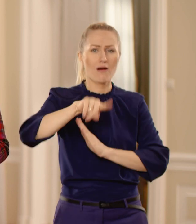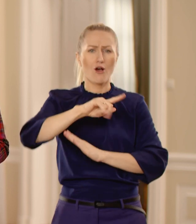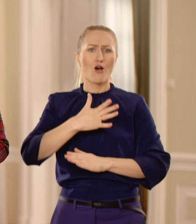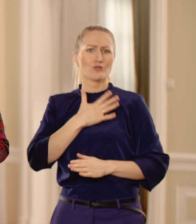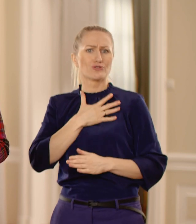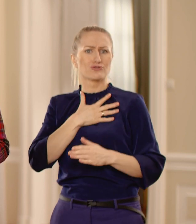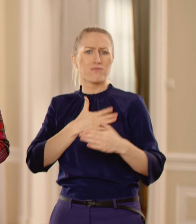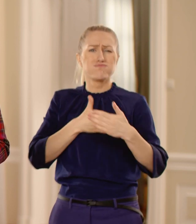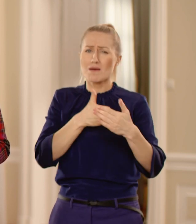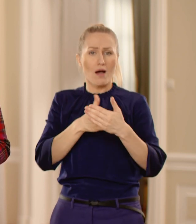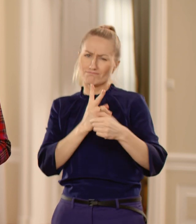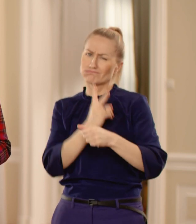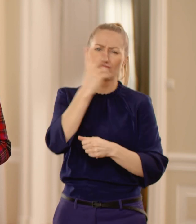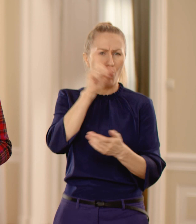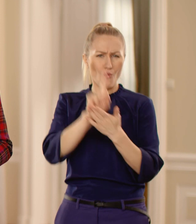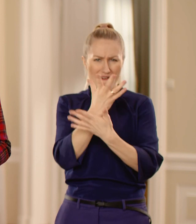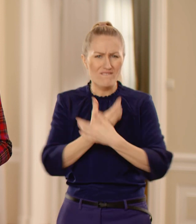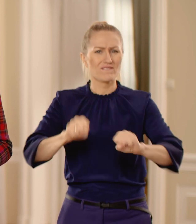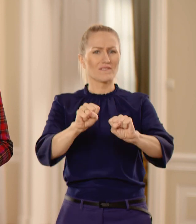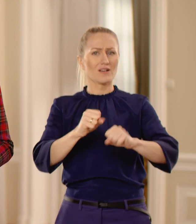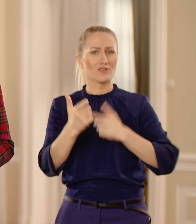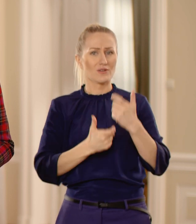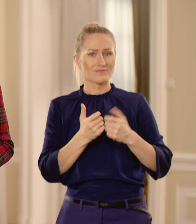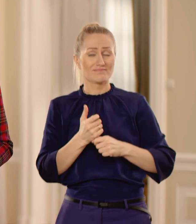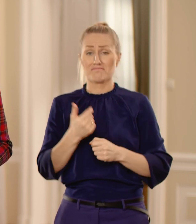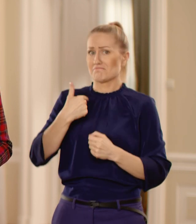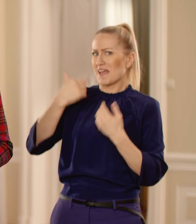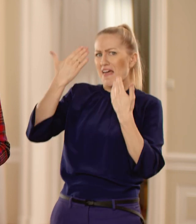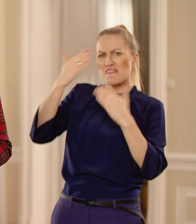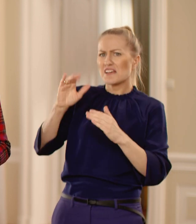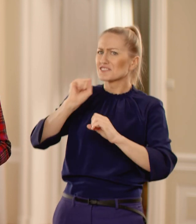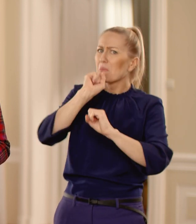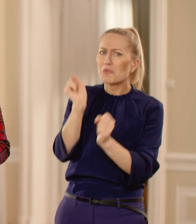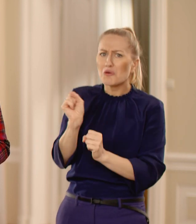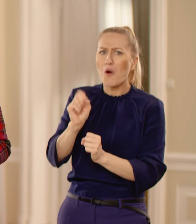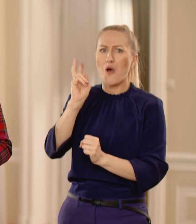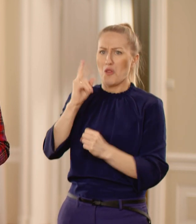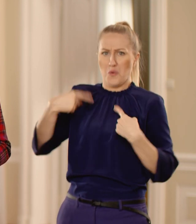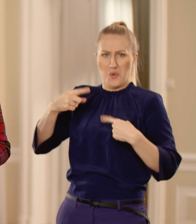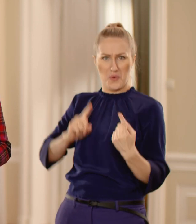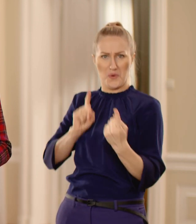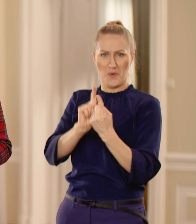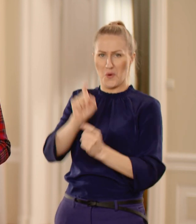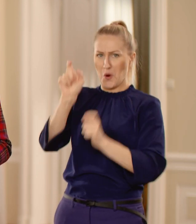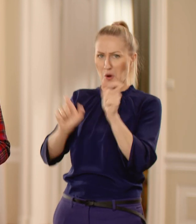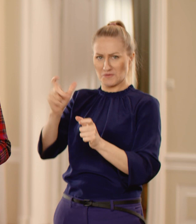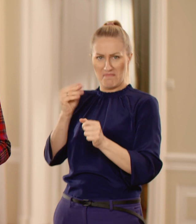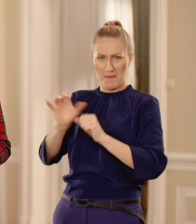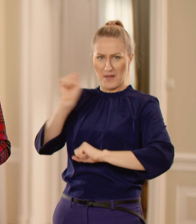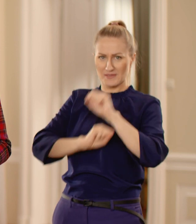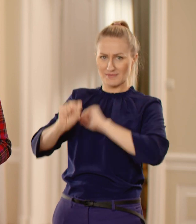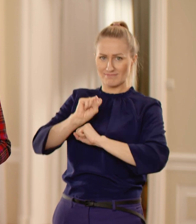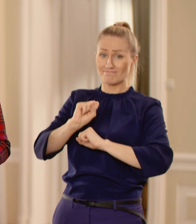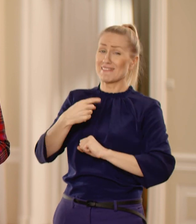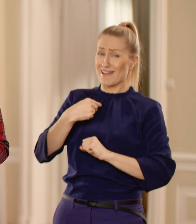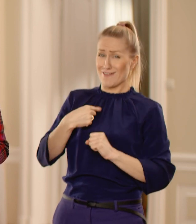bariery, które nierzadko wydają się nie do pokonania. Nie znam nikogo, kto w swoim życiu nie zetknąłby się z osobami z niepełnosprawnością.